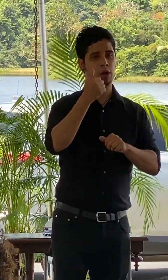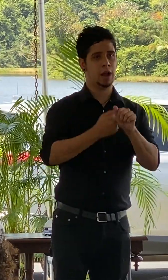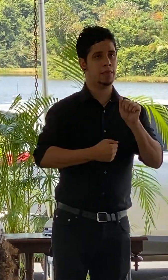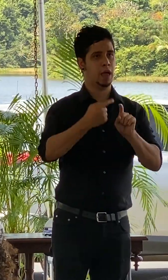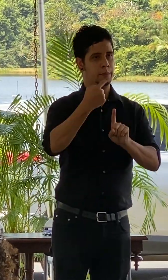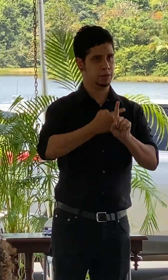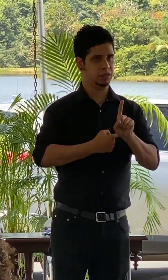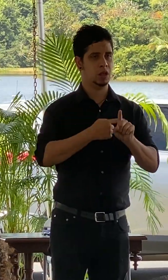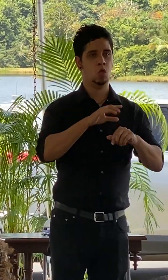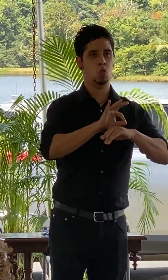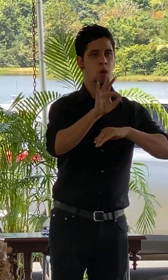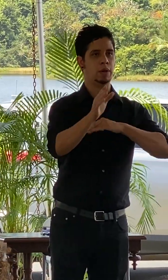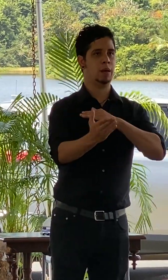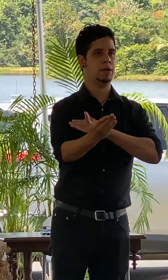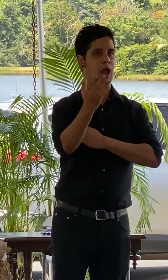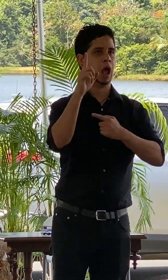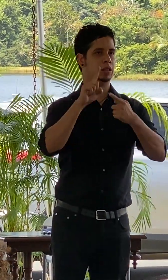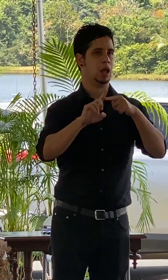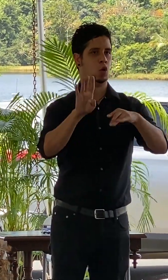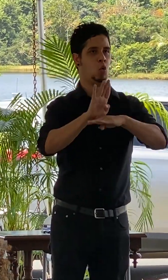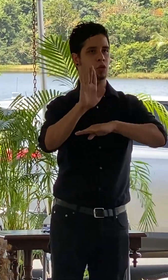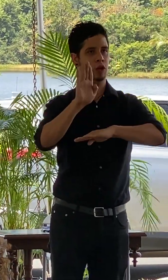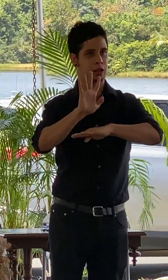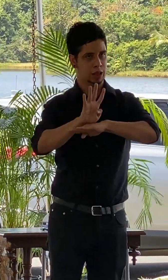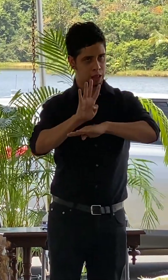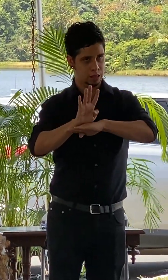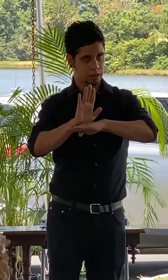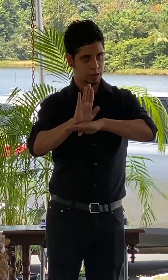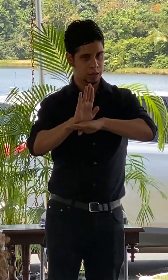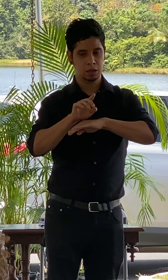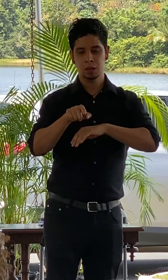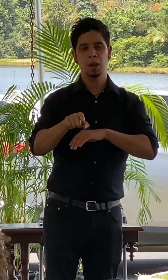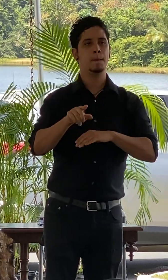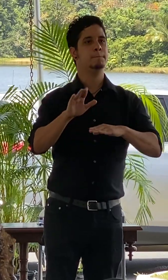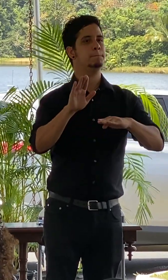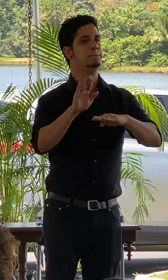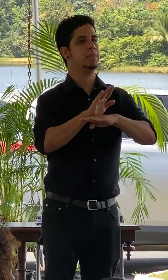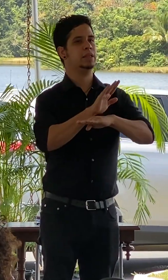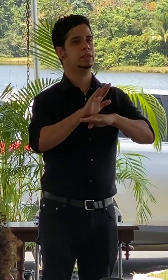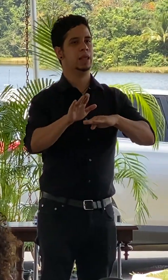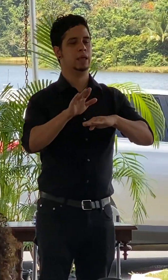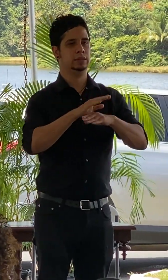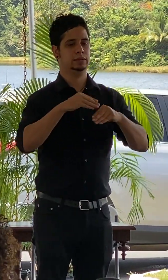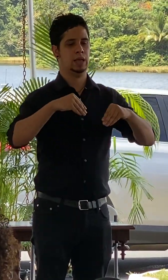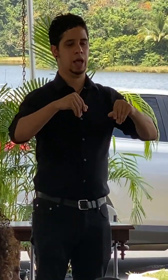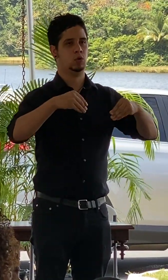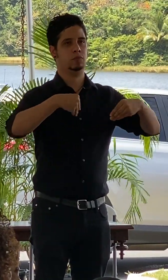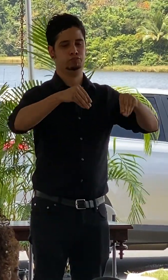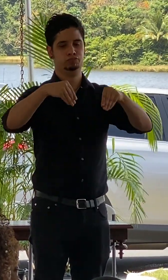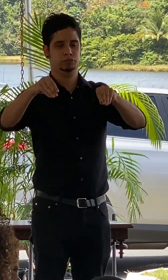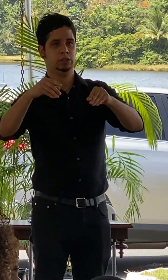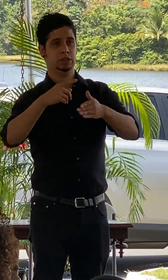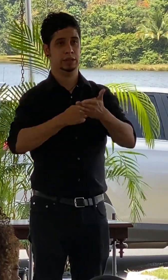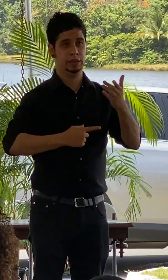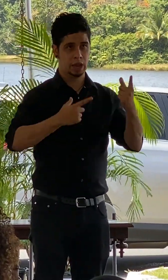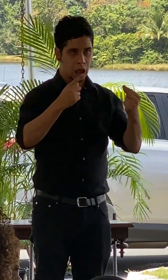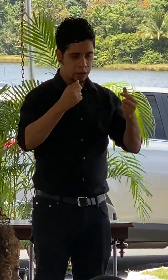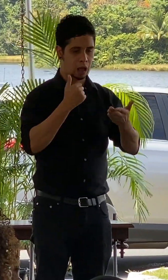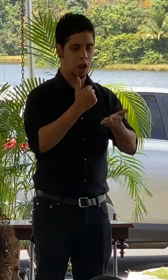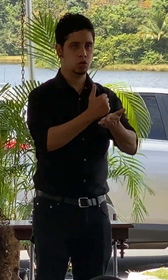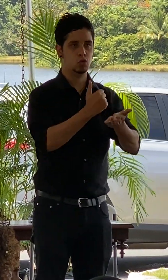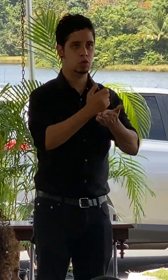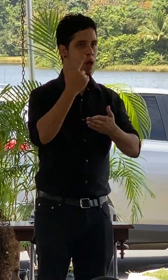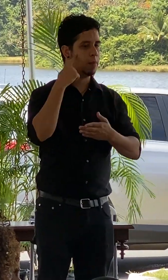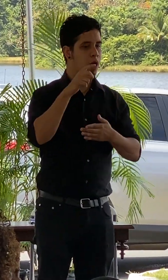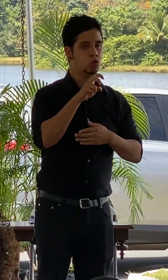a 4 de la tarde este mercado agrícola que básicamente lo que hace también es complementar el esfuerzo turístico